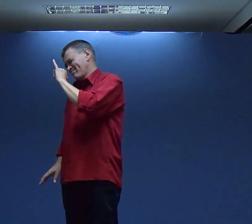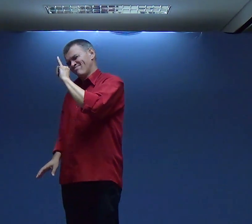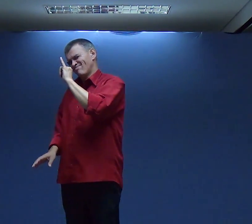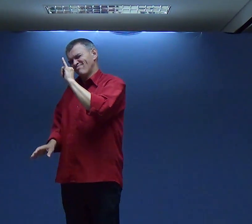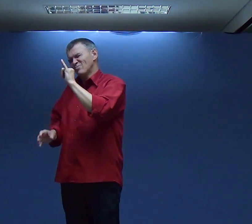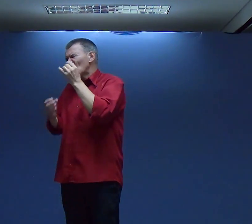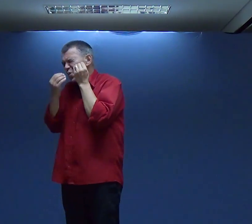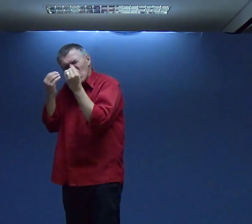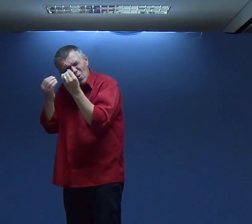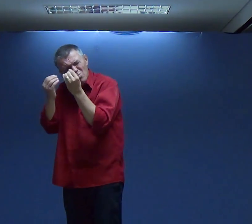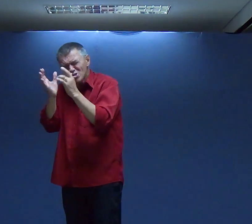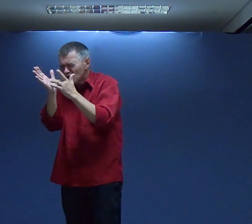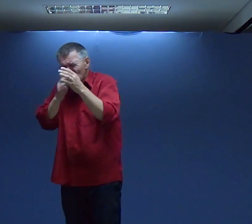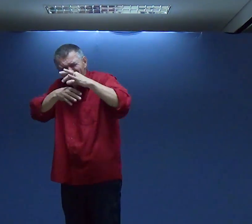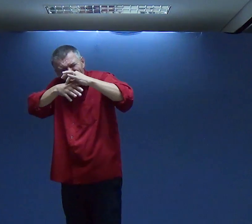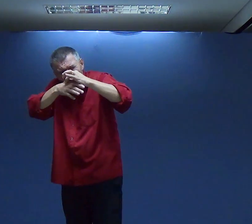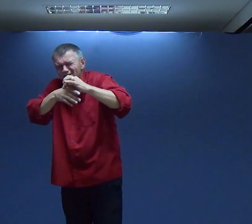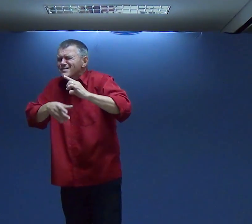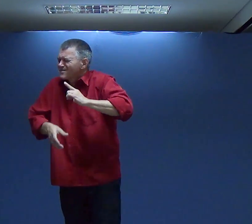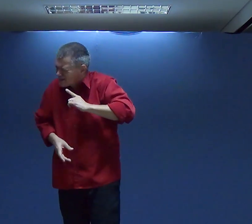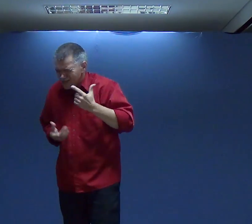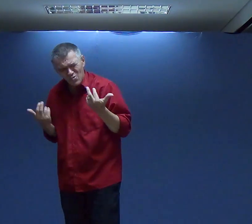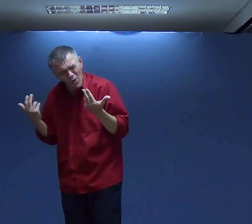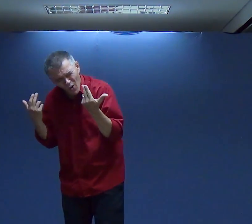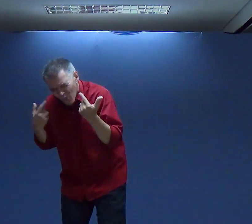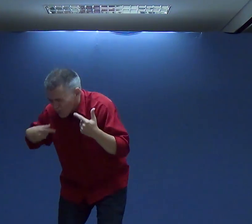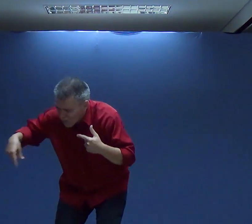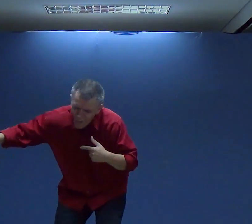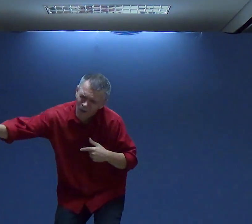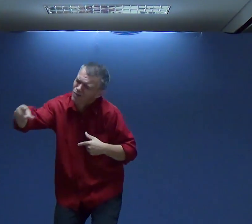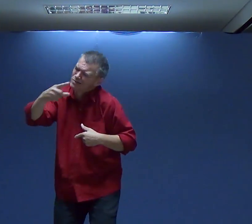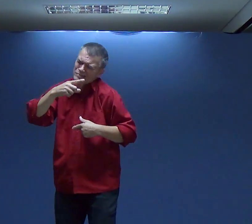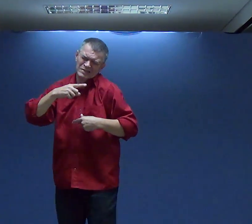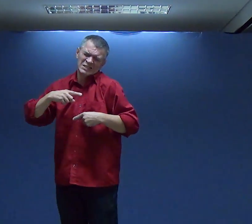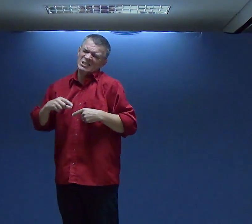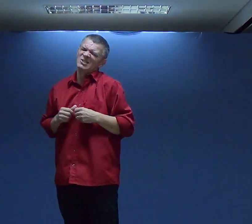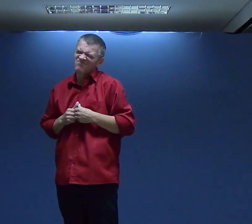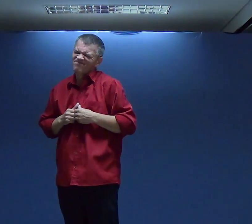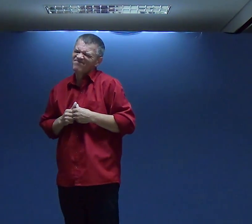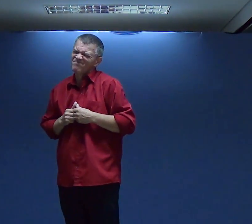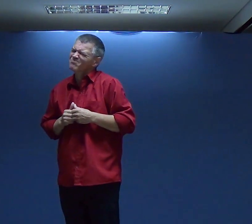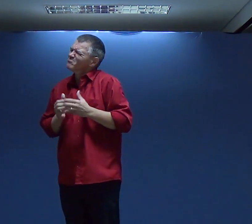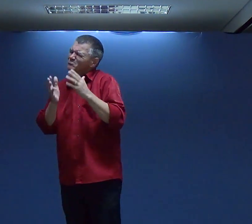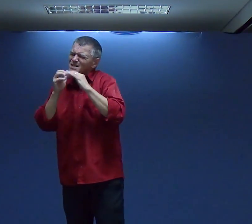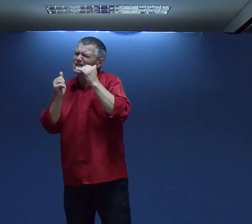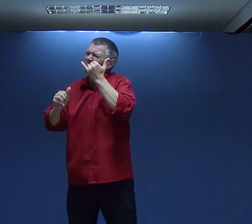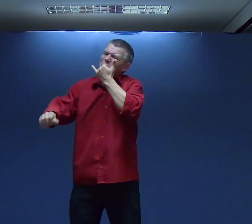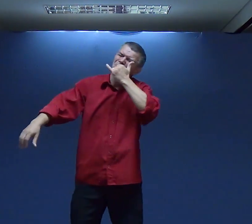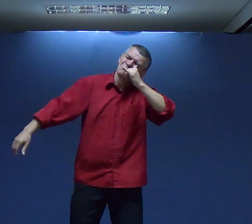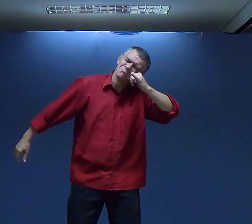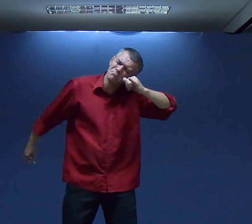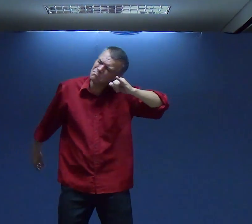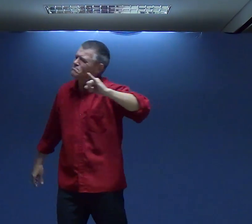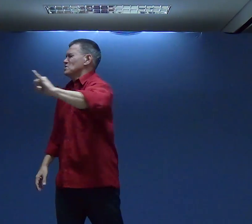Copiar O Sacrifício De Jesus Que Por Amor Nos Deu Perdão É Assim Que Nós Queremos Ser